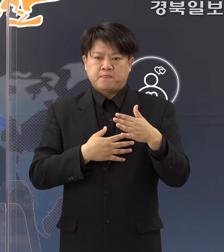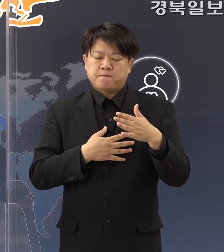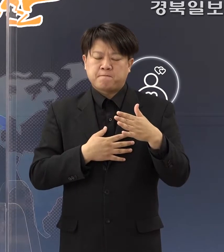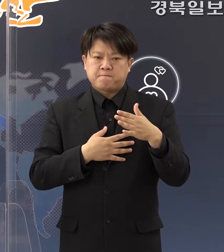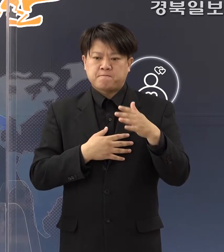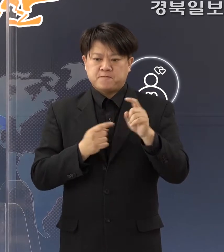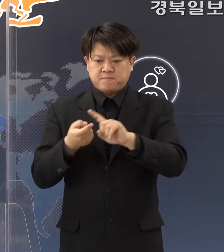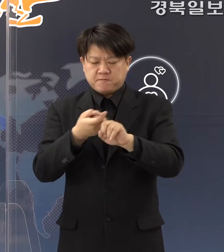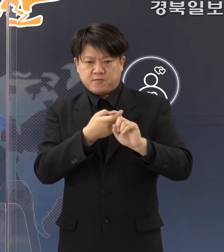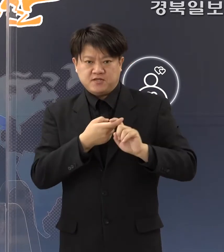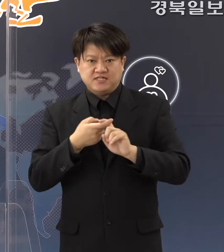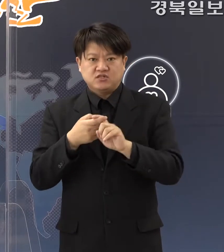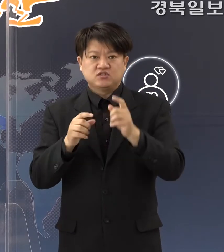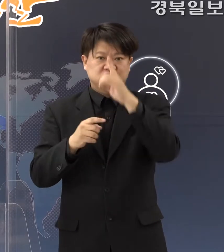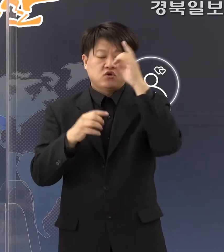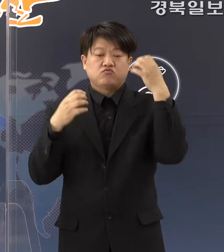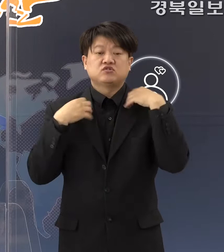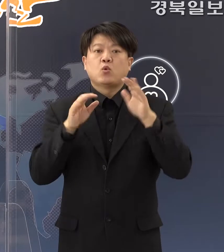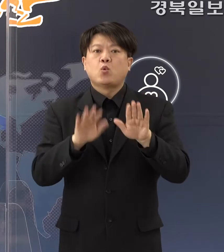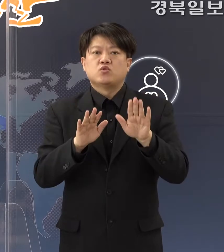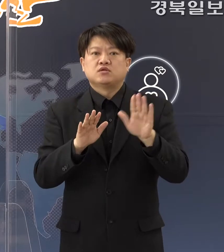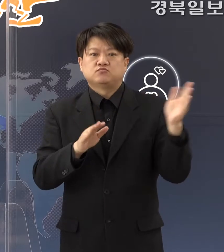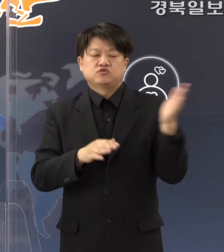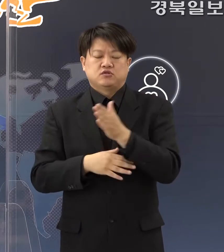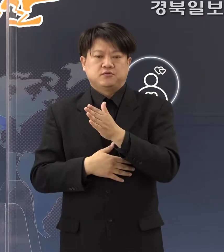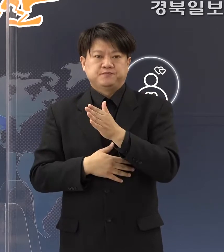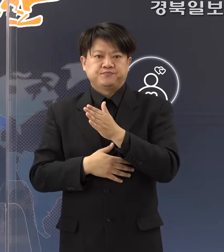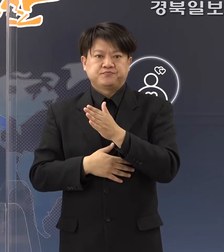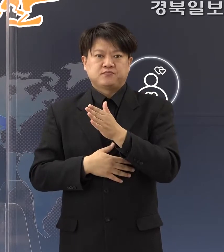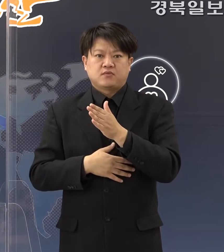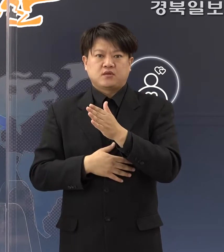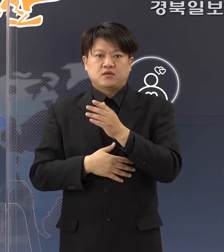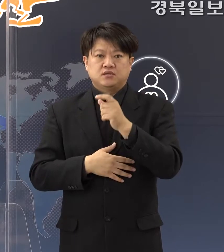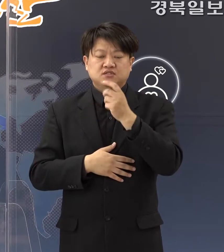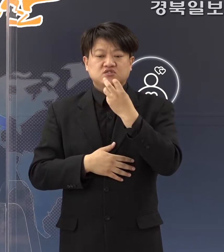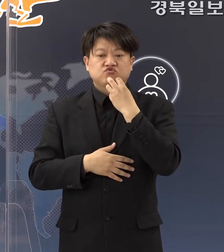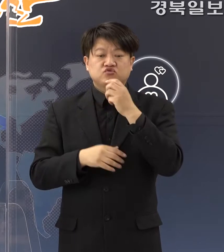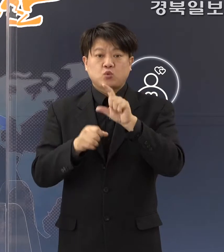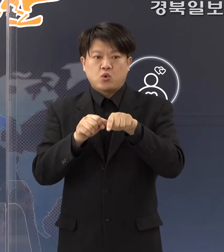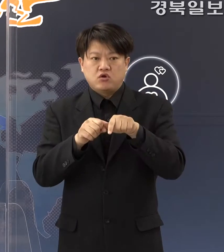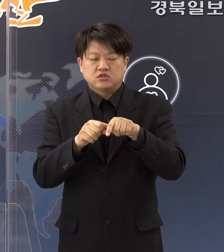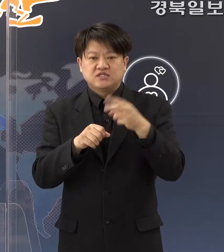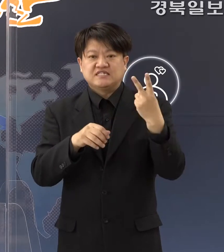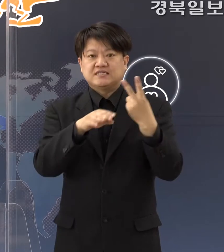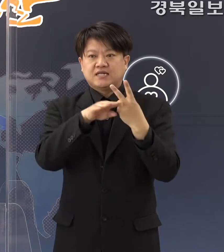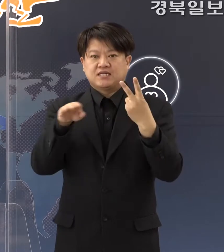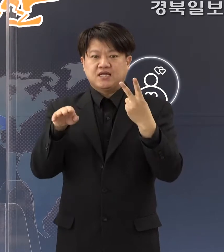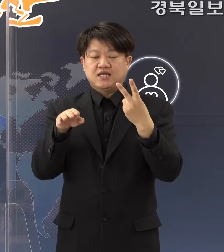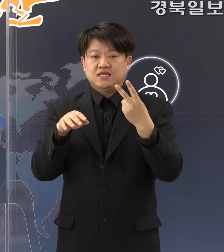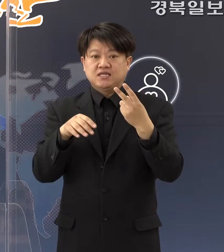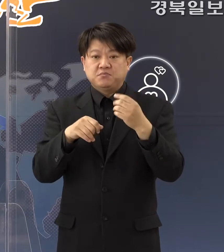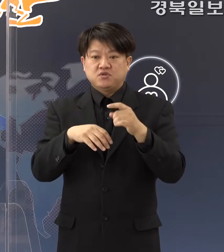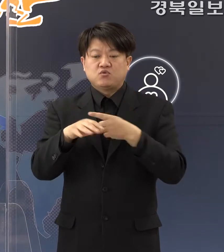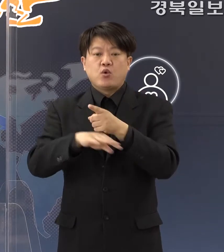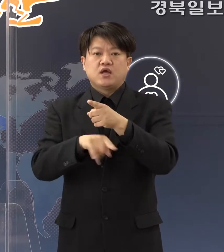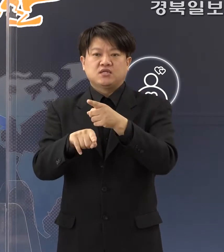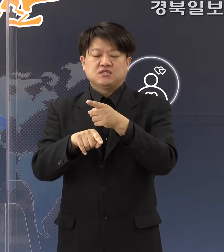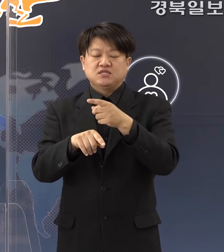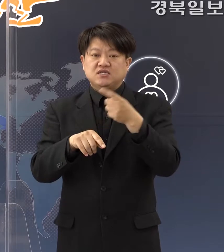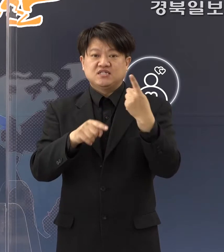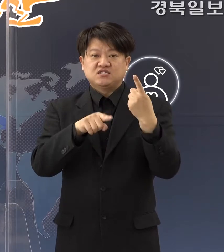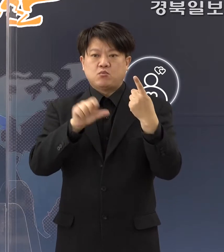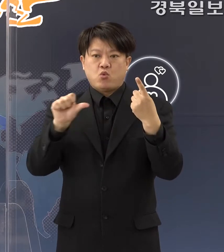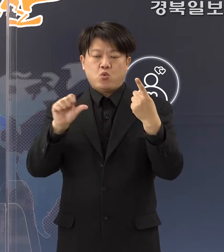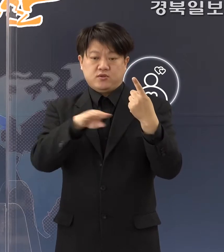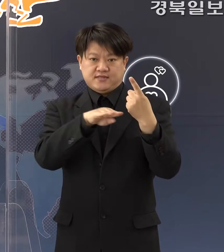이와 관련해서 정부에서 오늘부터 수도권은 2단계, 비수도권은 1.5단계로 하향 조정을